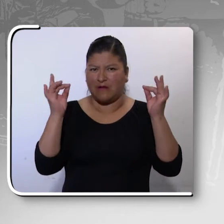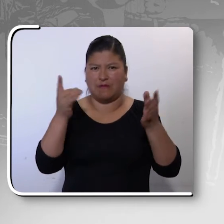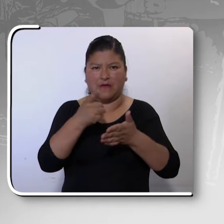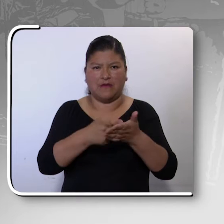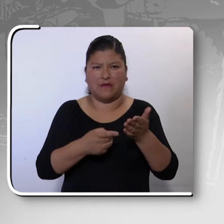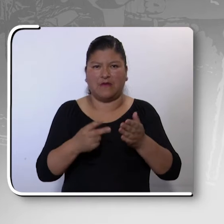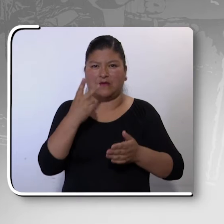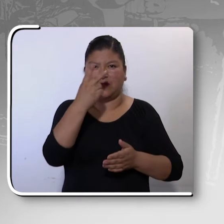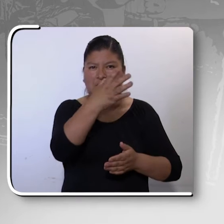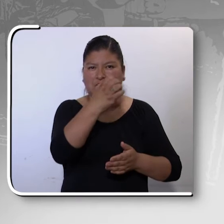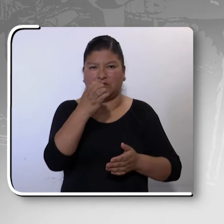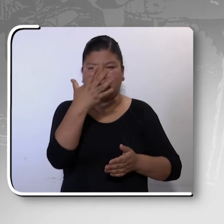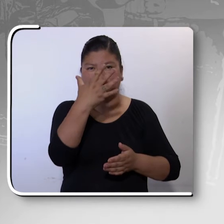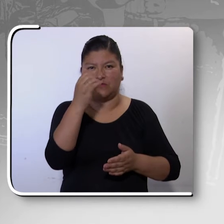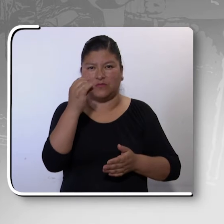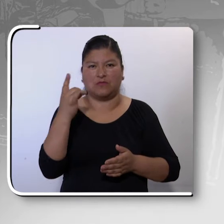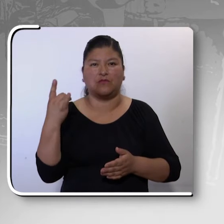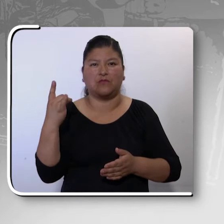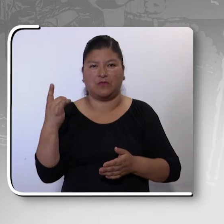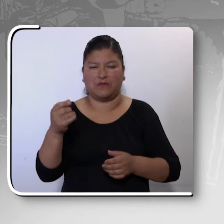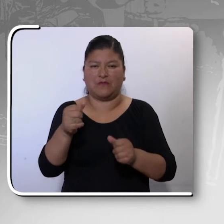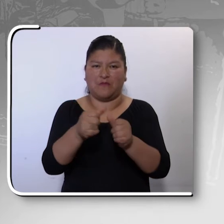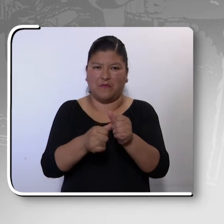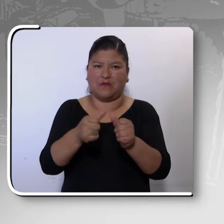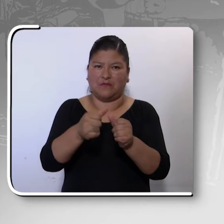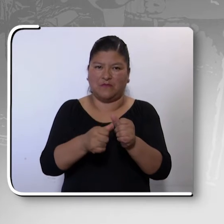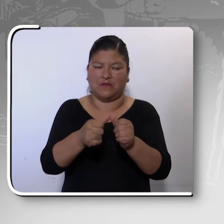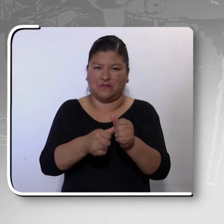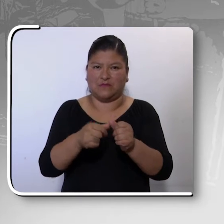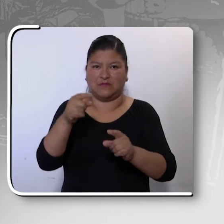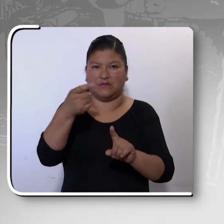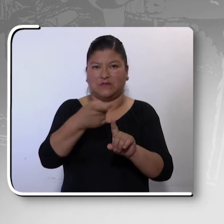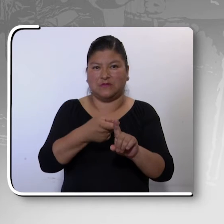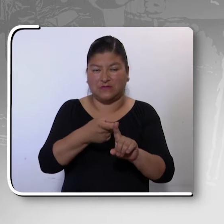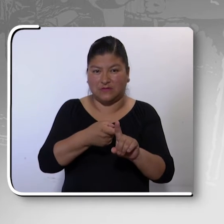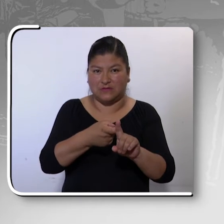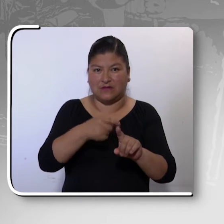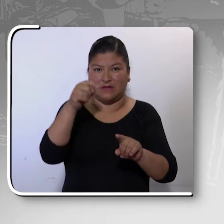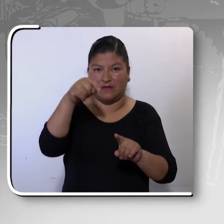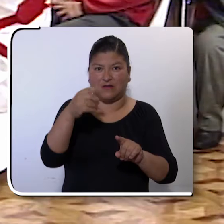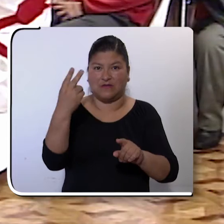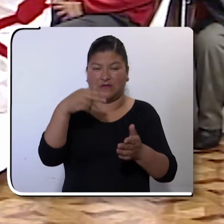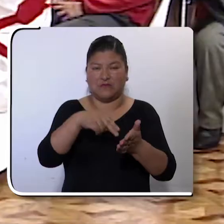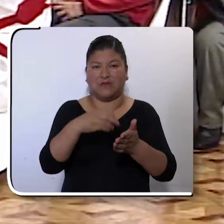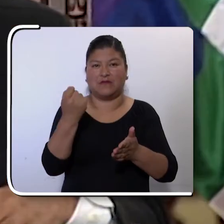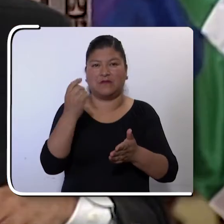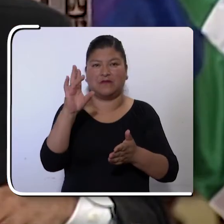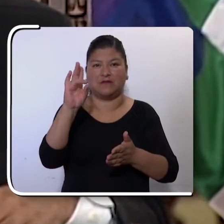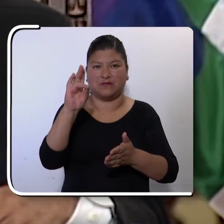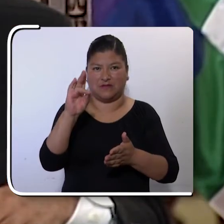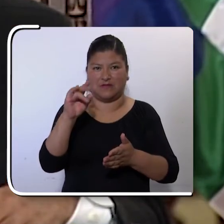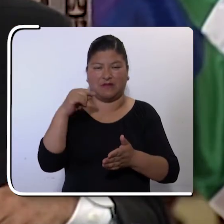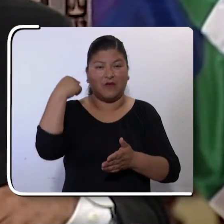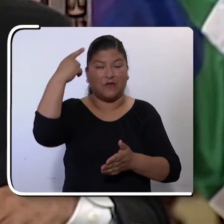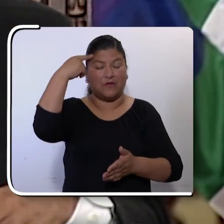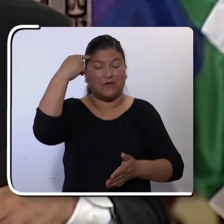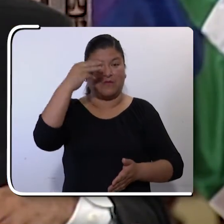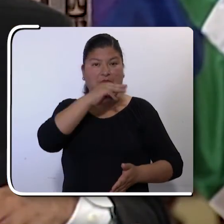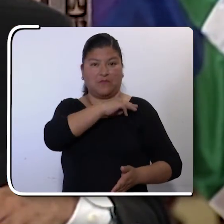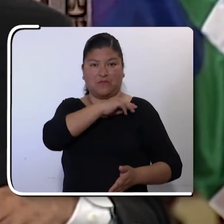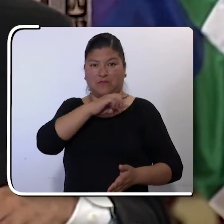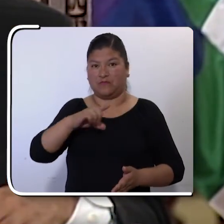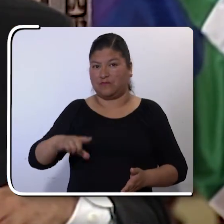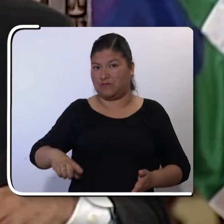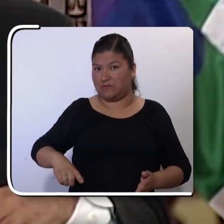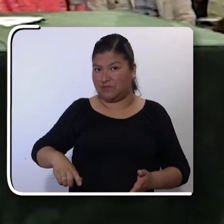asciende a 250 bolivianos por mes a partir de la gestión 2017. Los gobiernos autónomos municipales